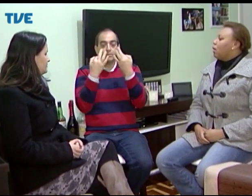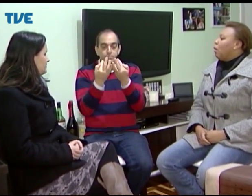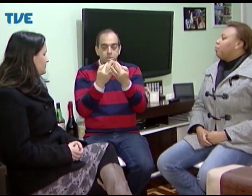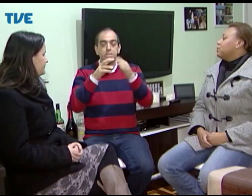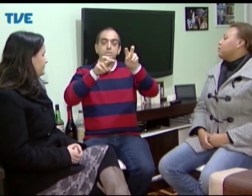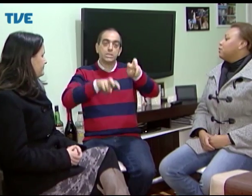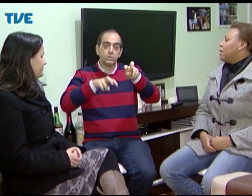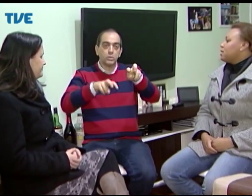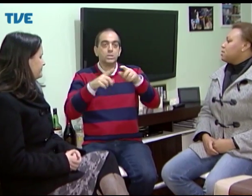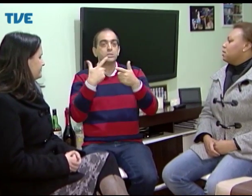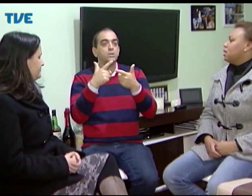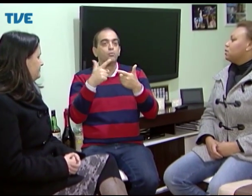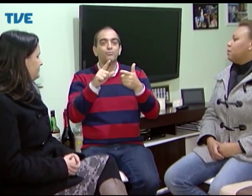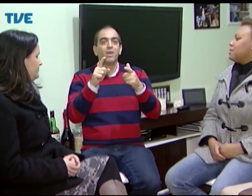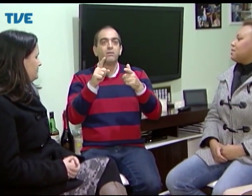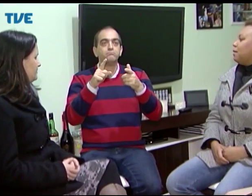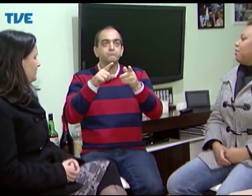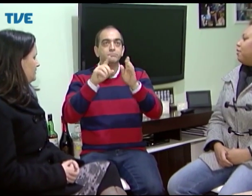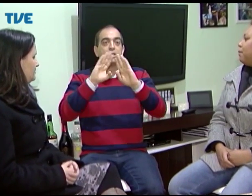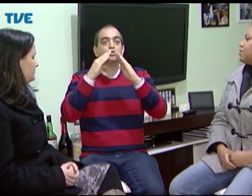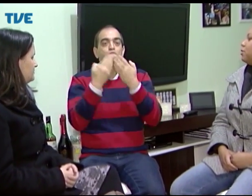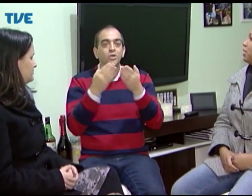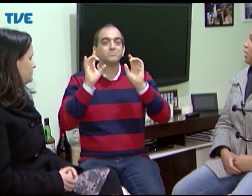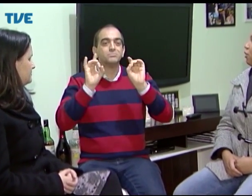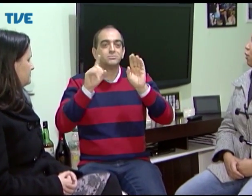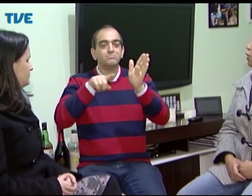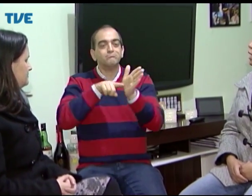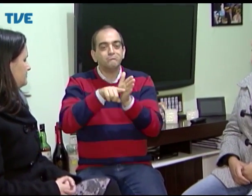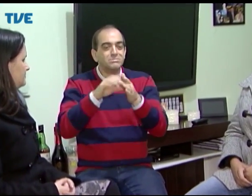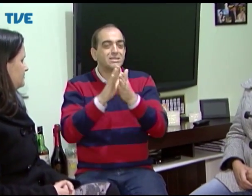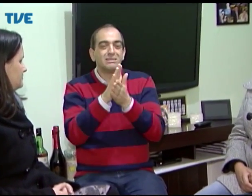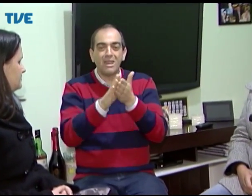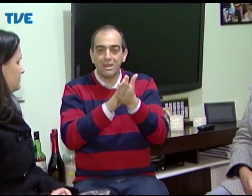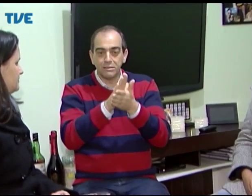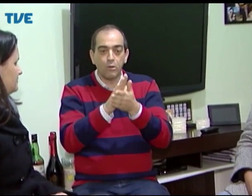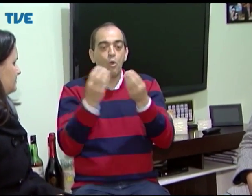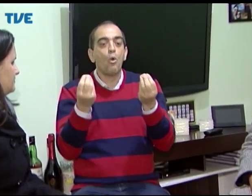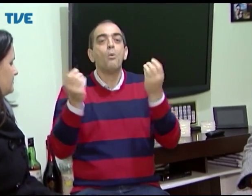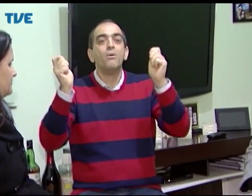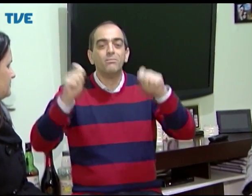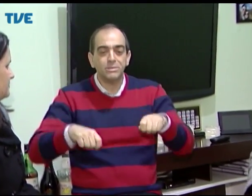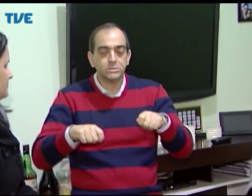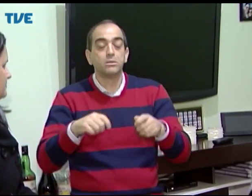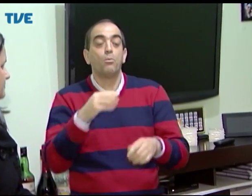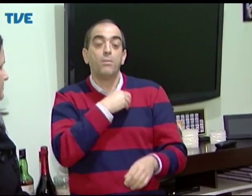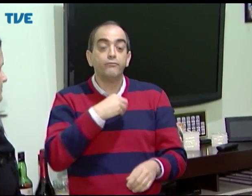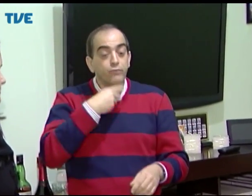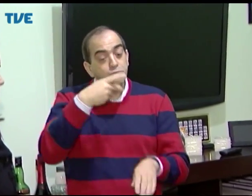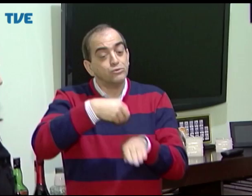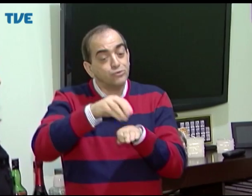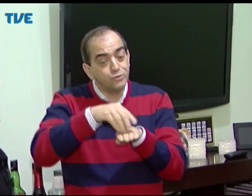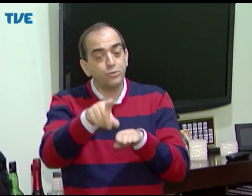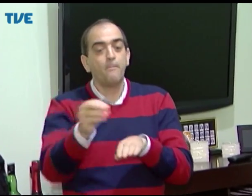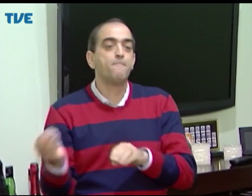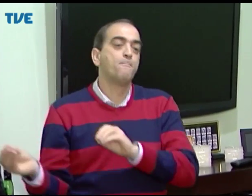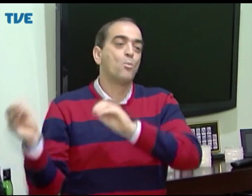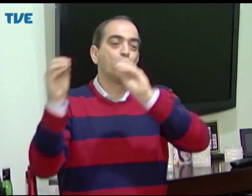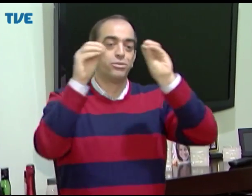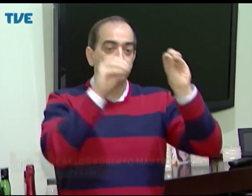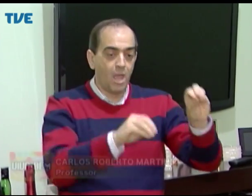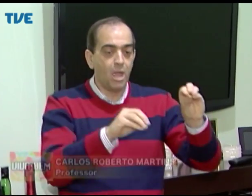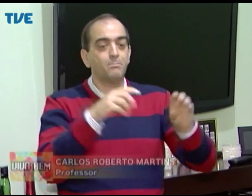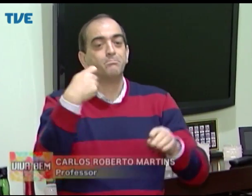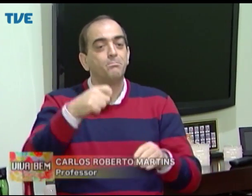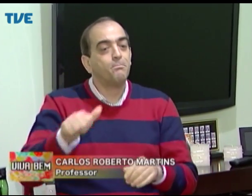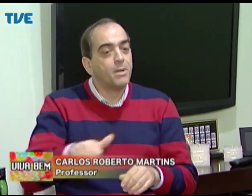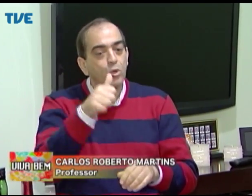Então, devido a uma questão da minha família ser do interior e de não ter uma escola especial, o médico